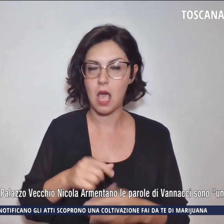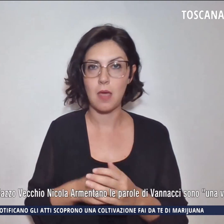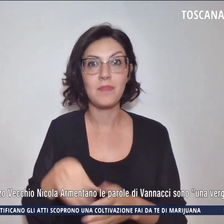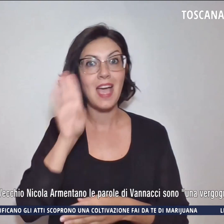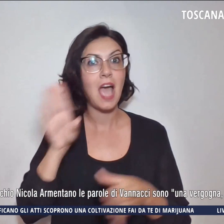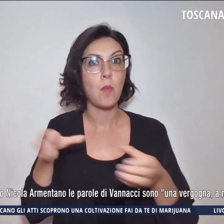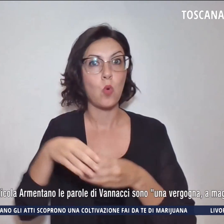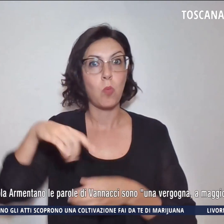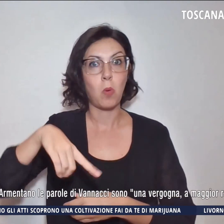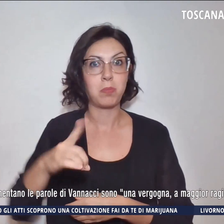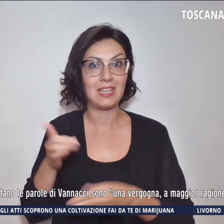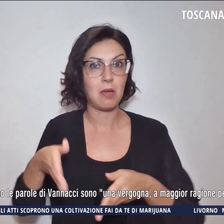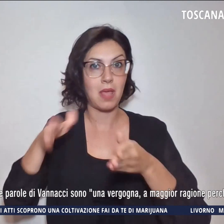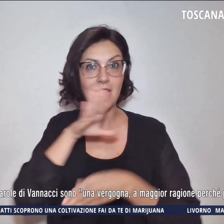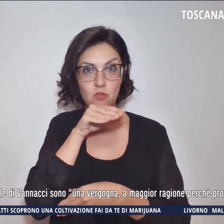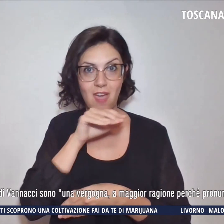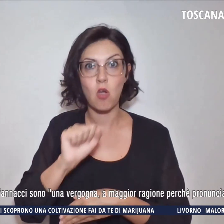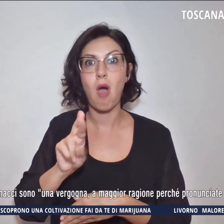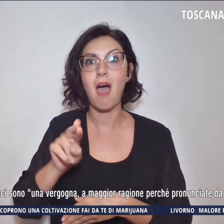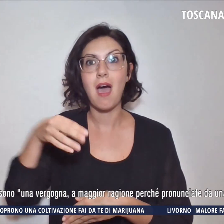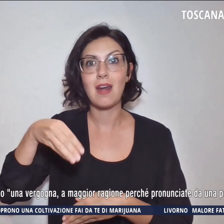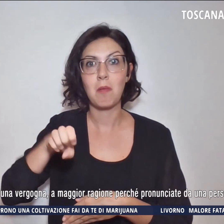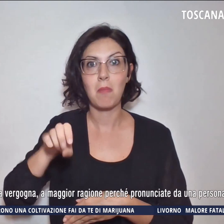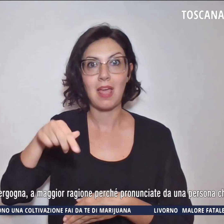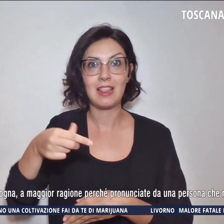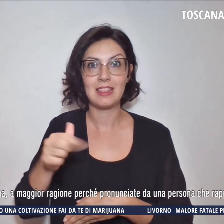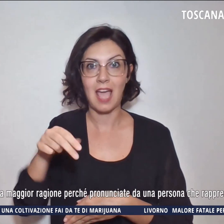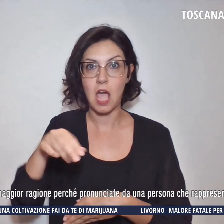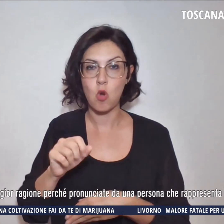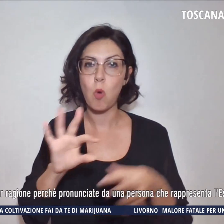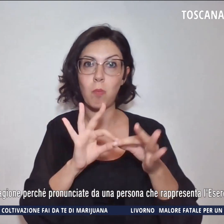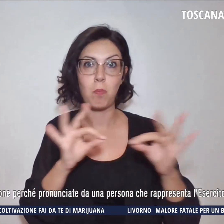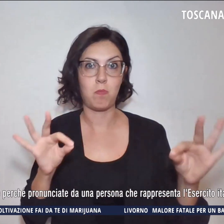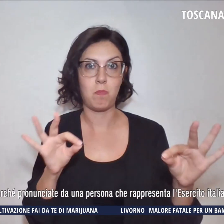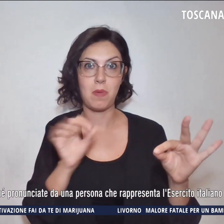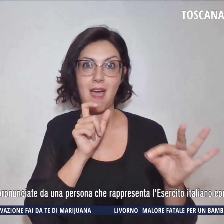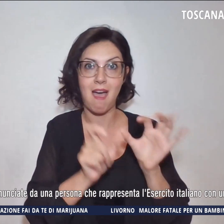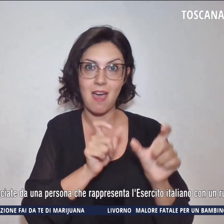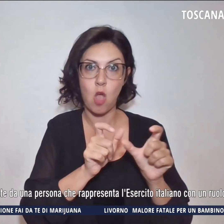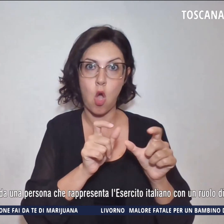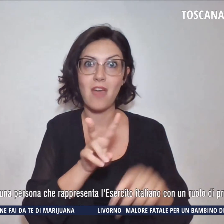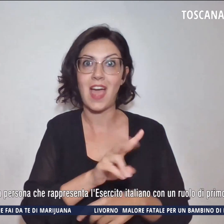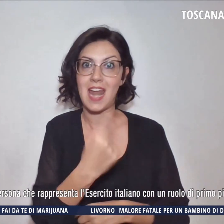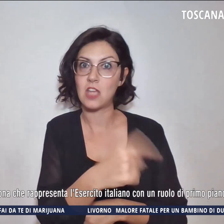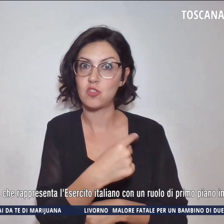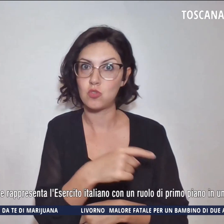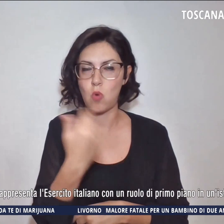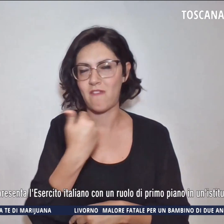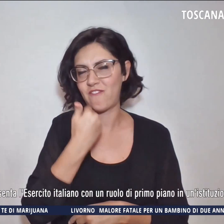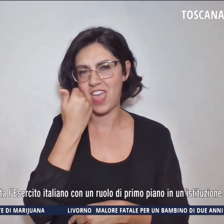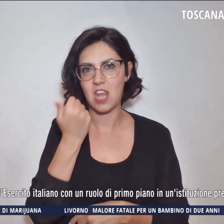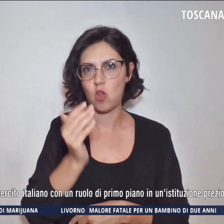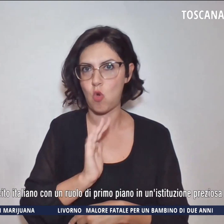a Palazzo Vecchio, Armentano, le parole di Vannacci sono una vergogna a maggior ragione perché